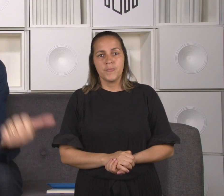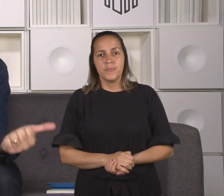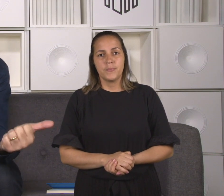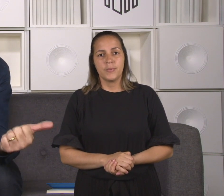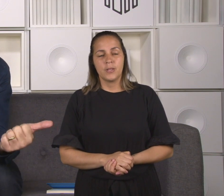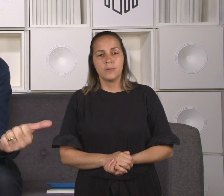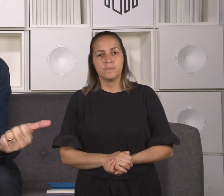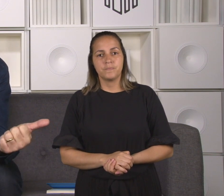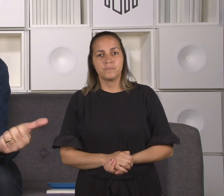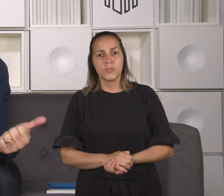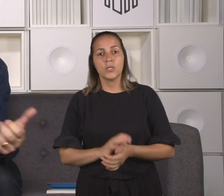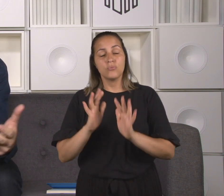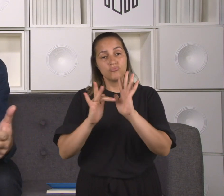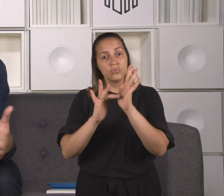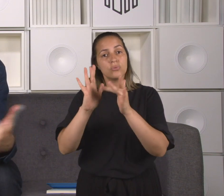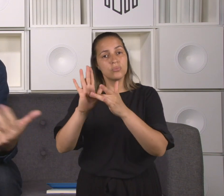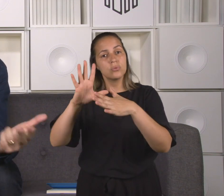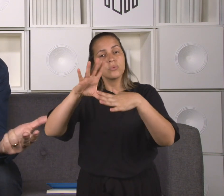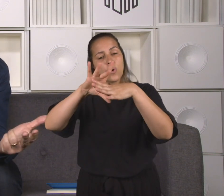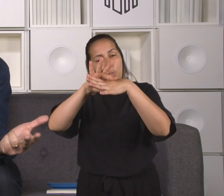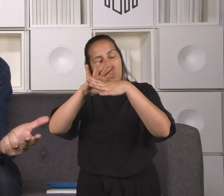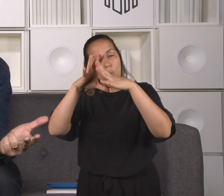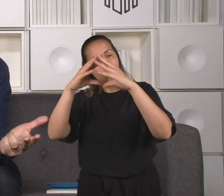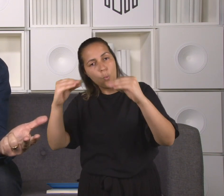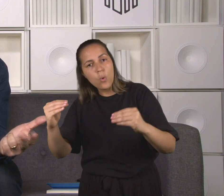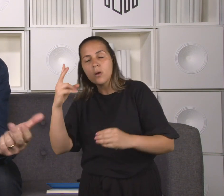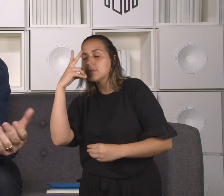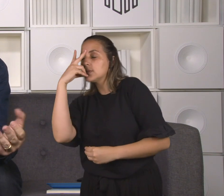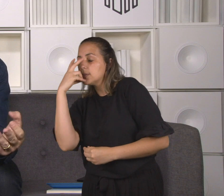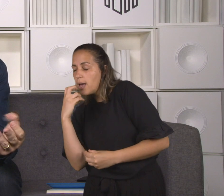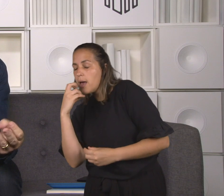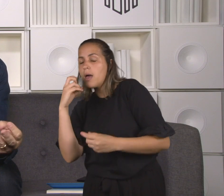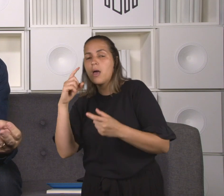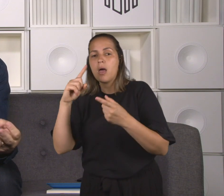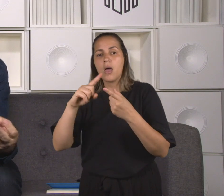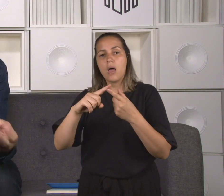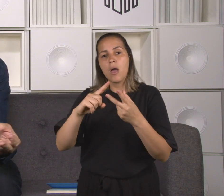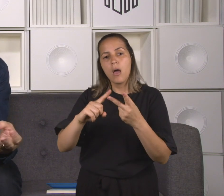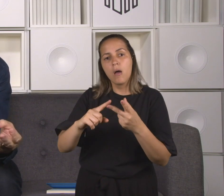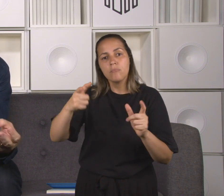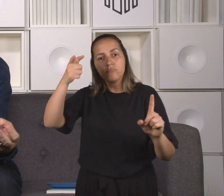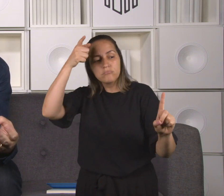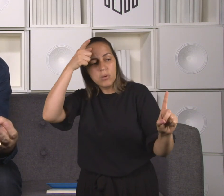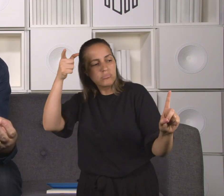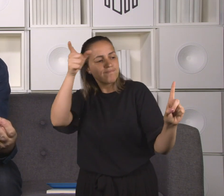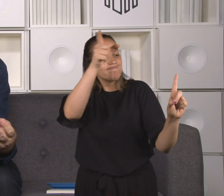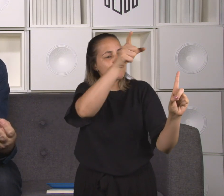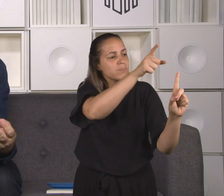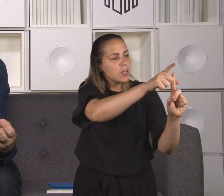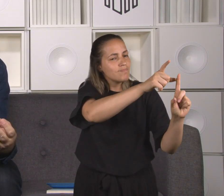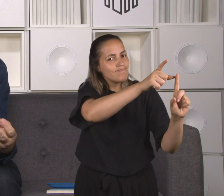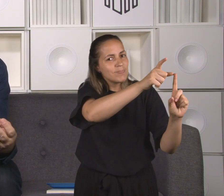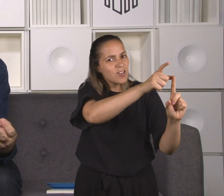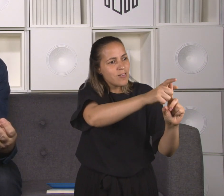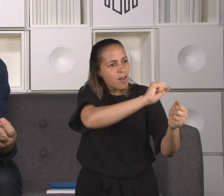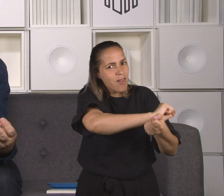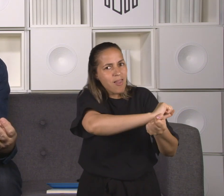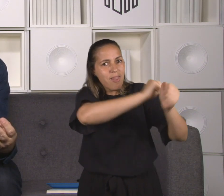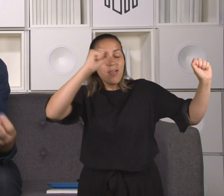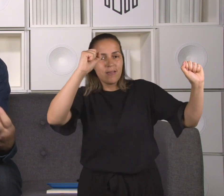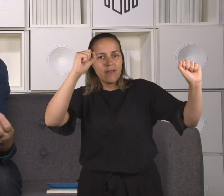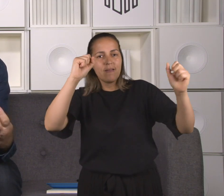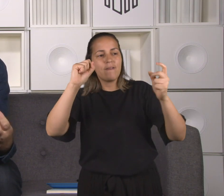curar um cego de nascença, expulsar um demônio mudo, ressuscitar um morto e